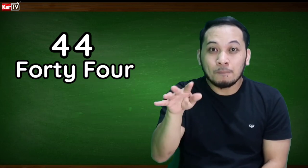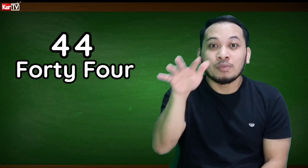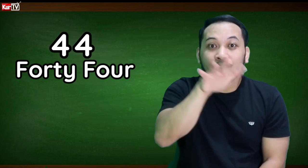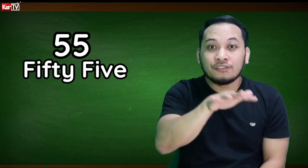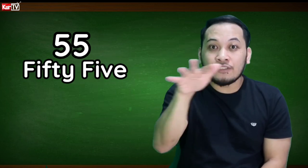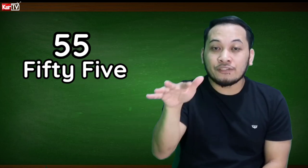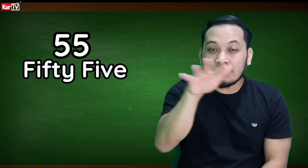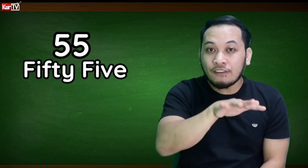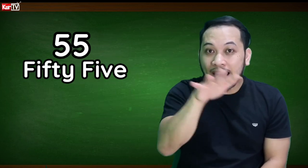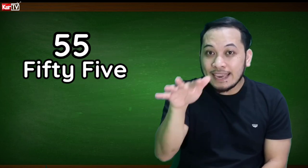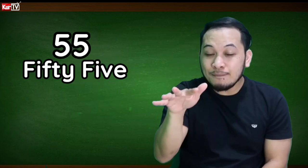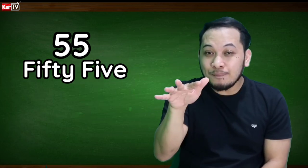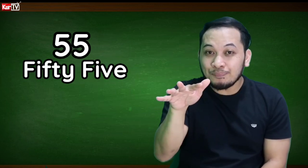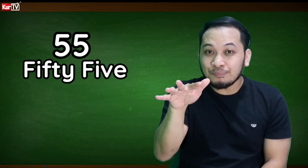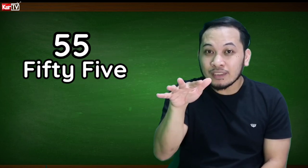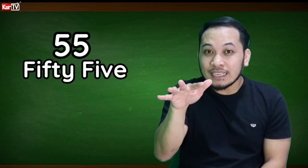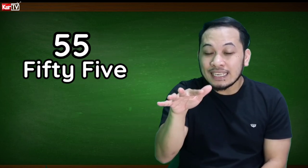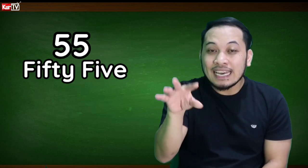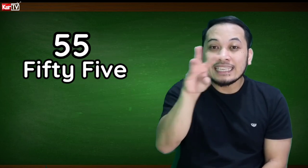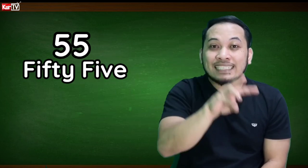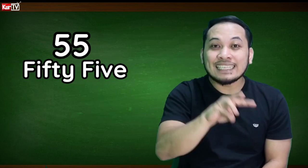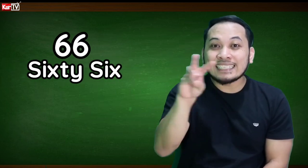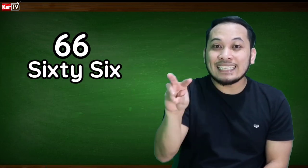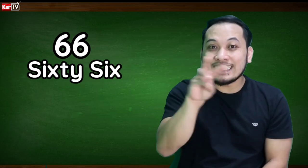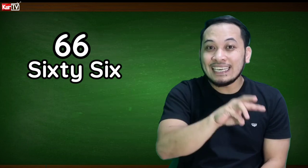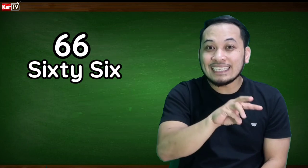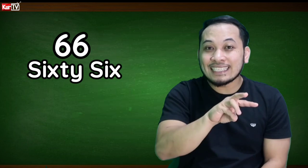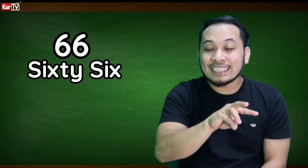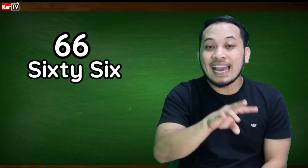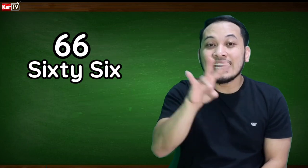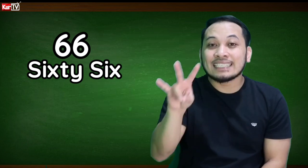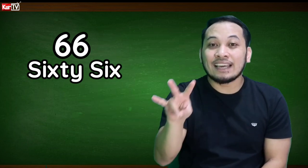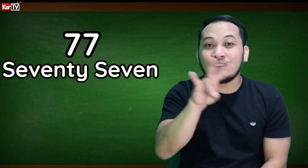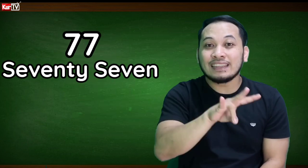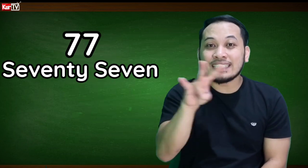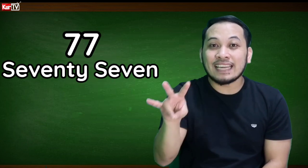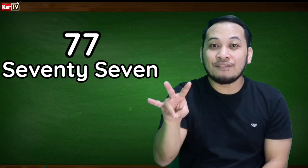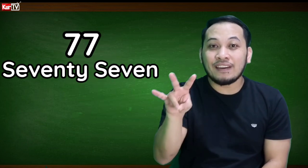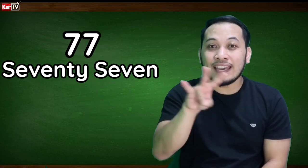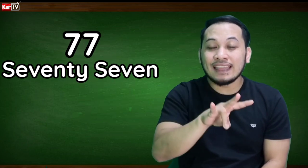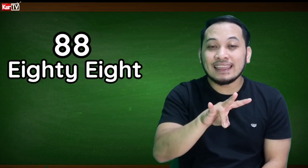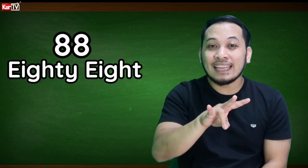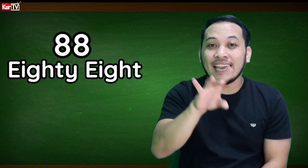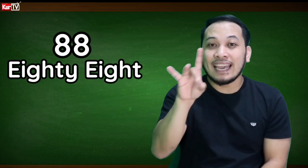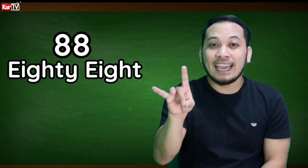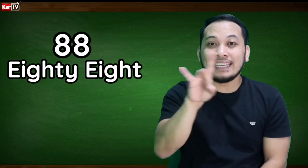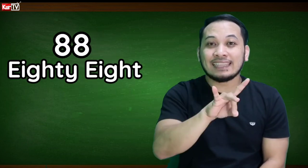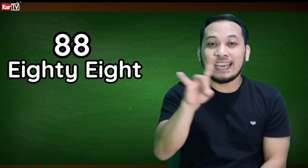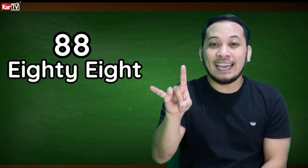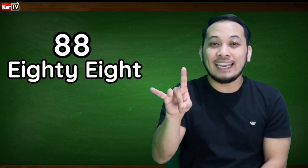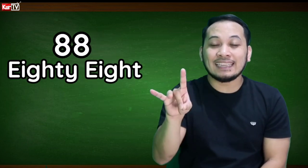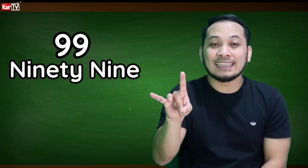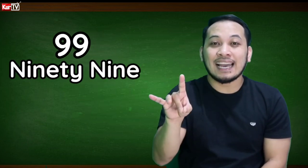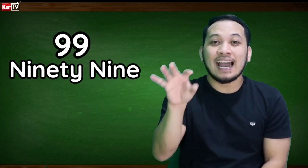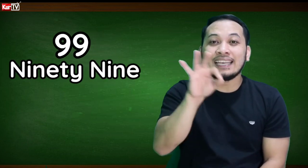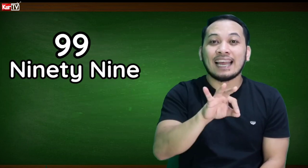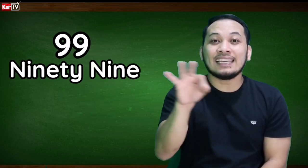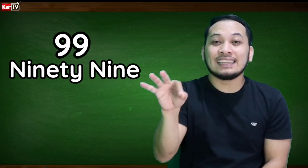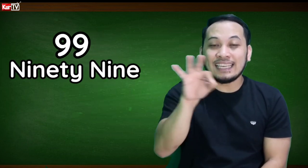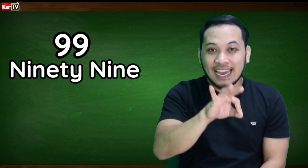55, 66, 77, 88, 99.